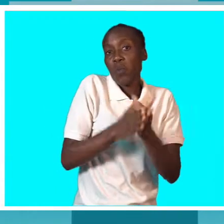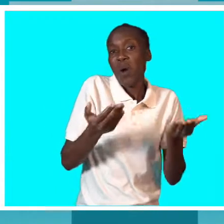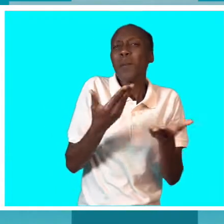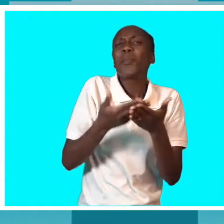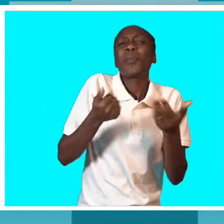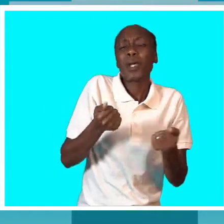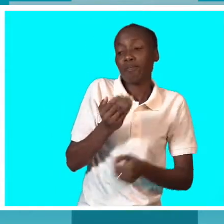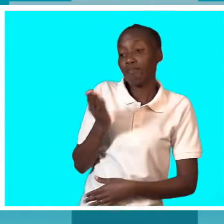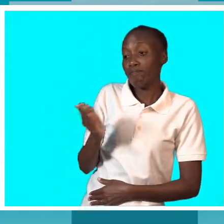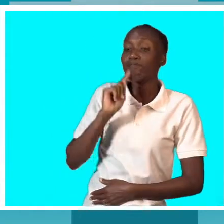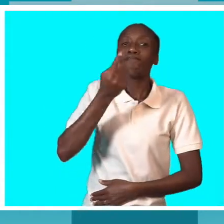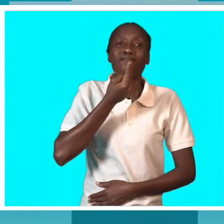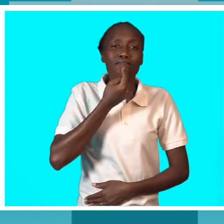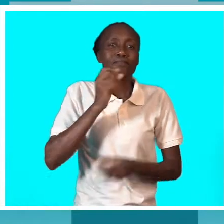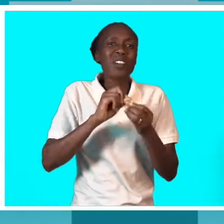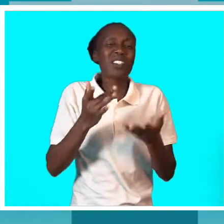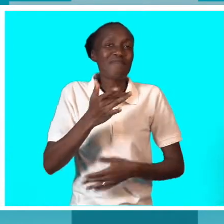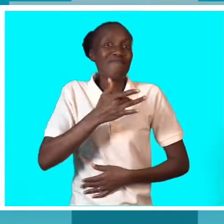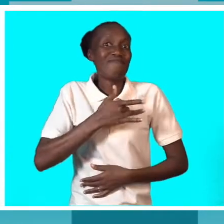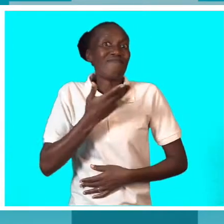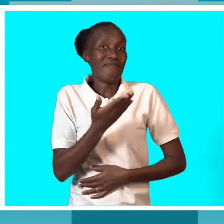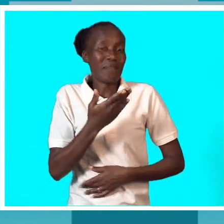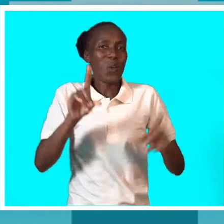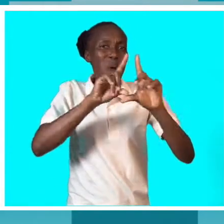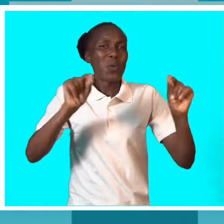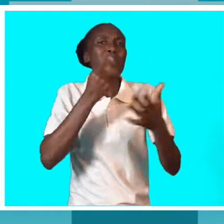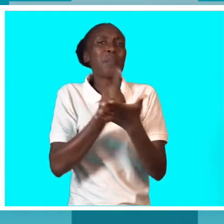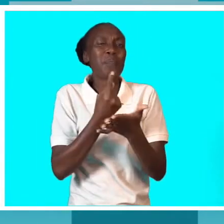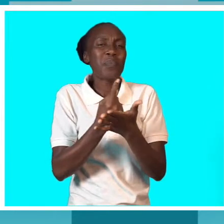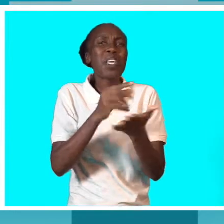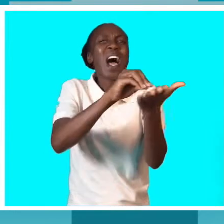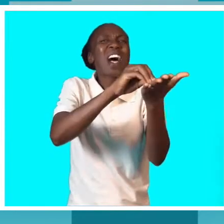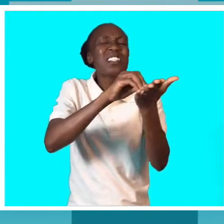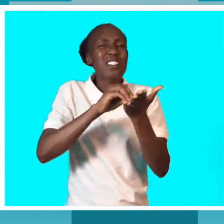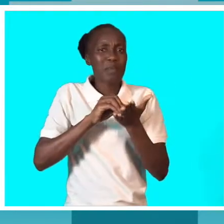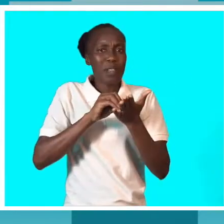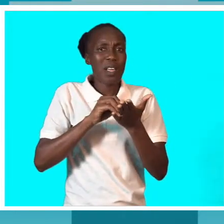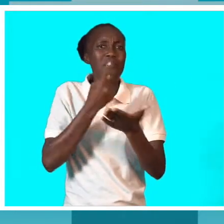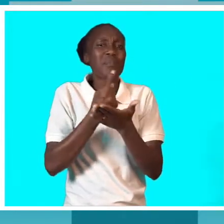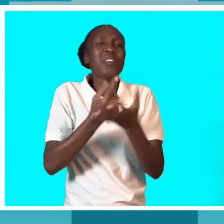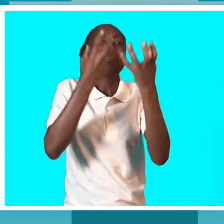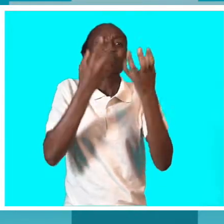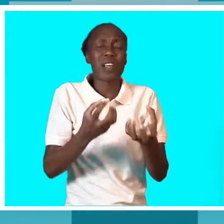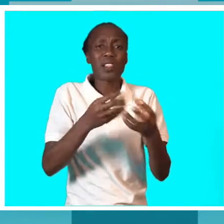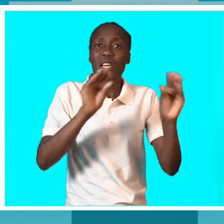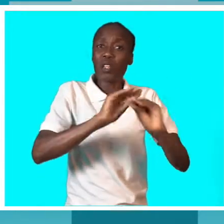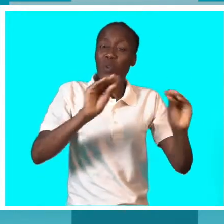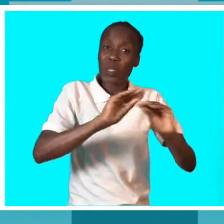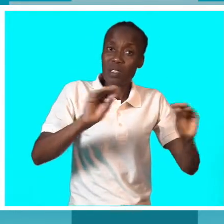A questão da acessibilidade é extremamente importante, porque se nós não temos acesso à educação, se não temos acesso a